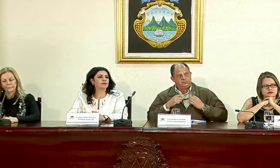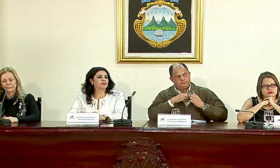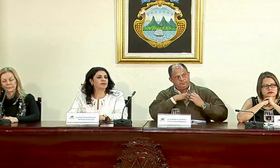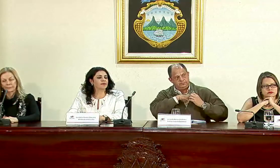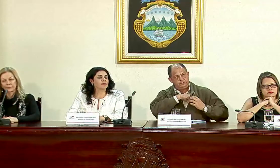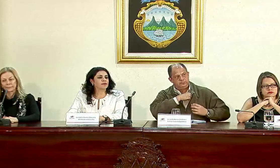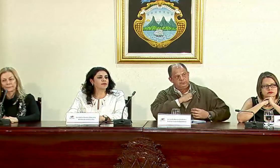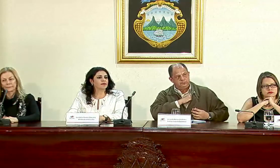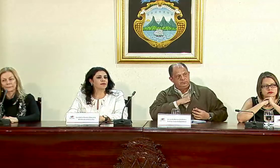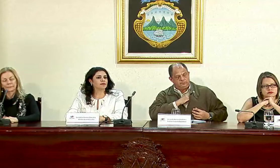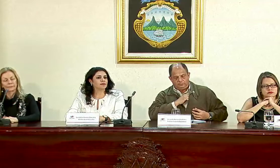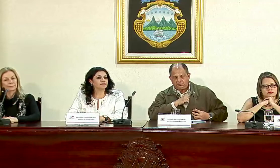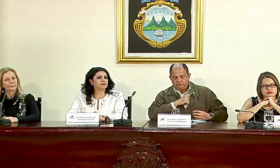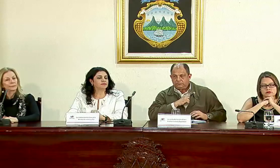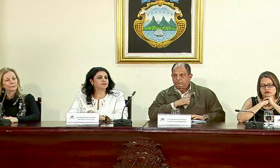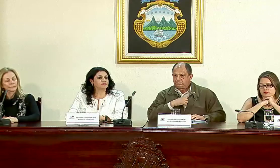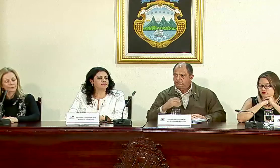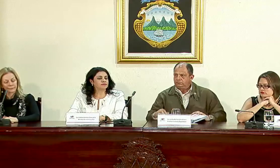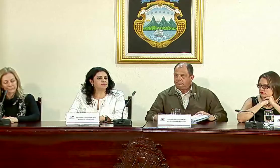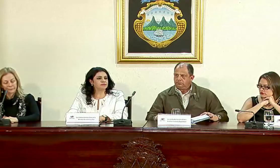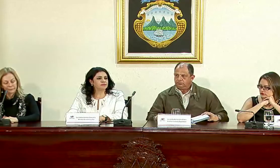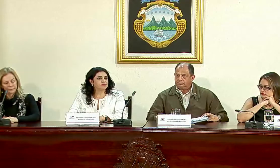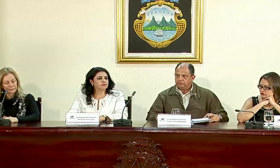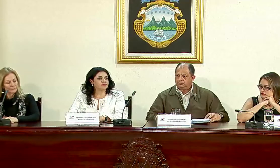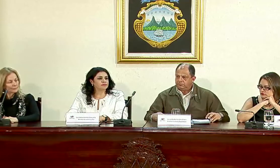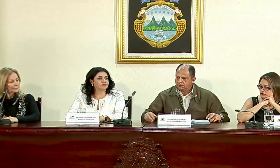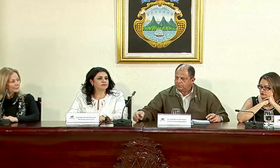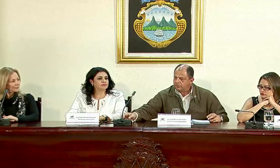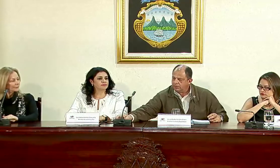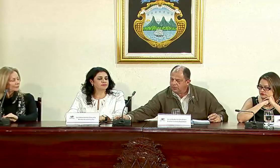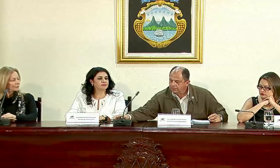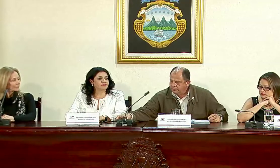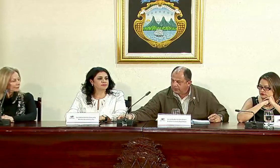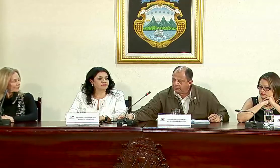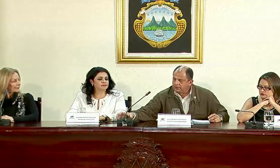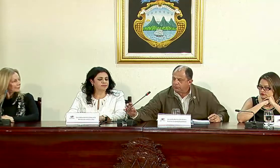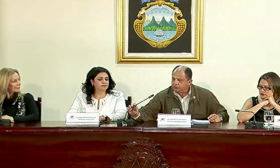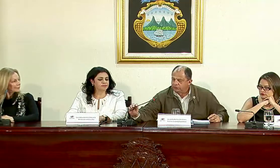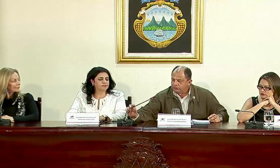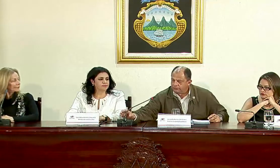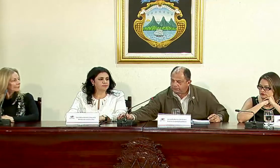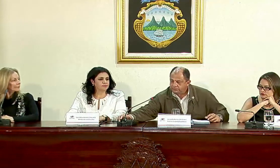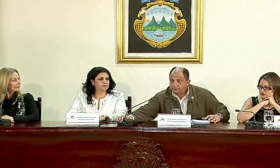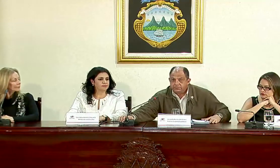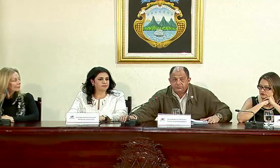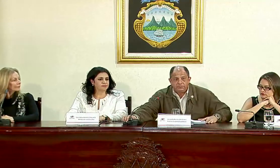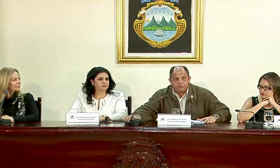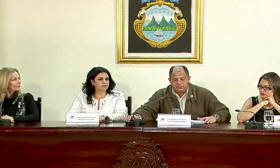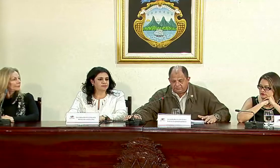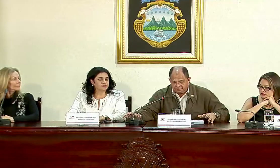la zona de Guanacaste quisiera saber en qué estado se encuentra esta negociación Sí, con mucho gusto